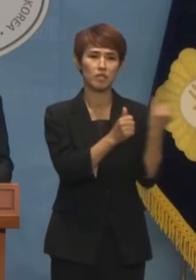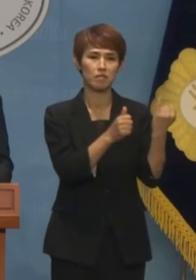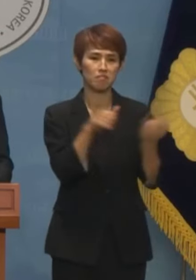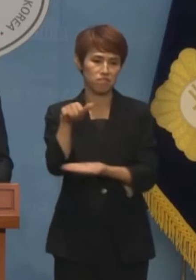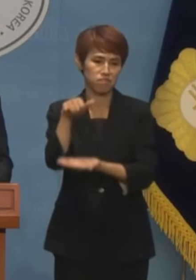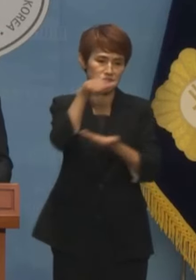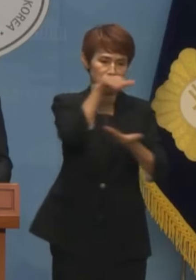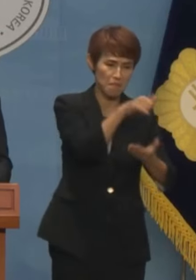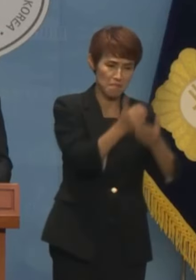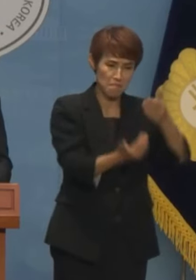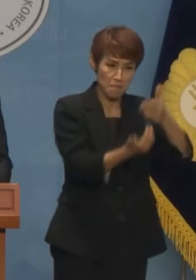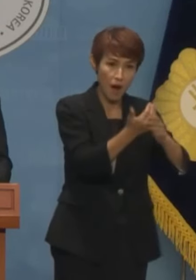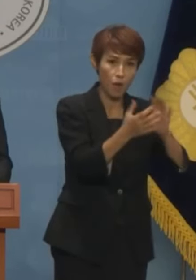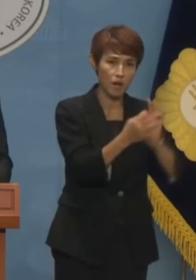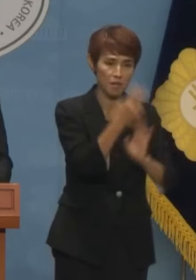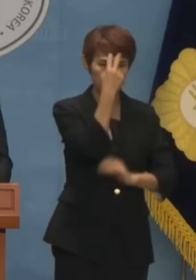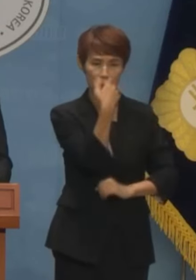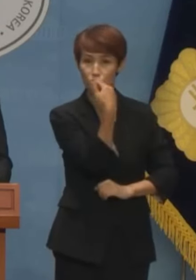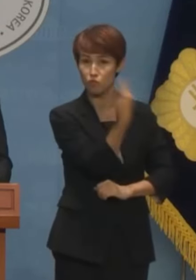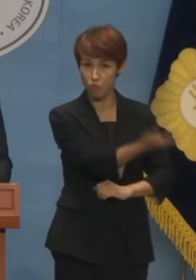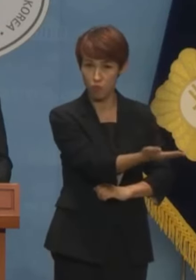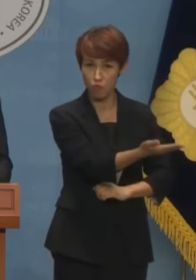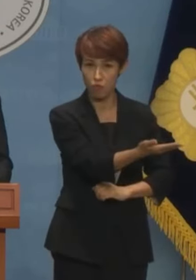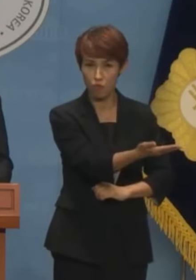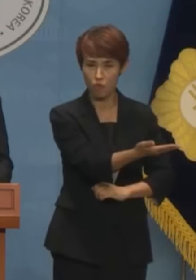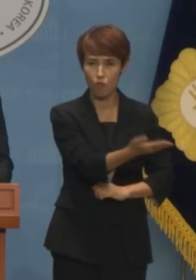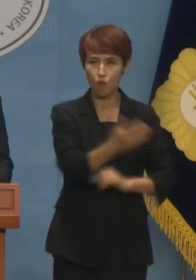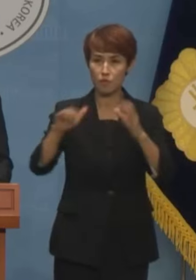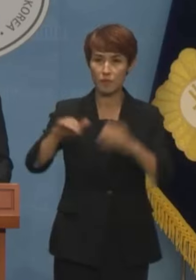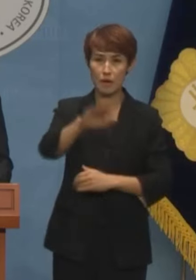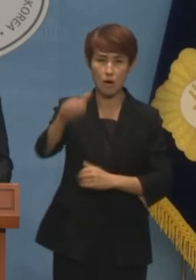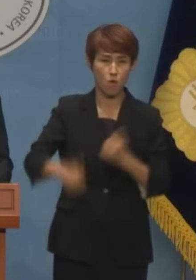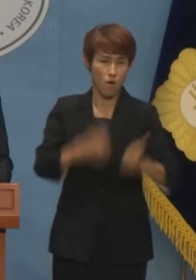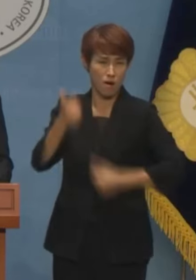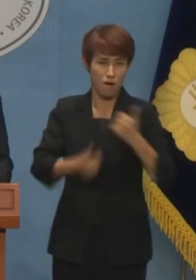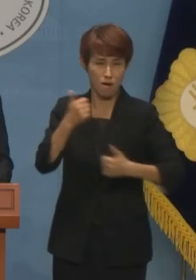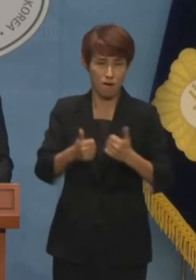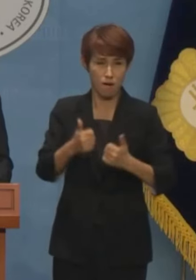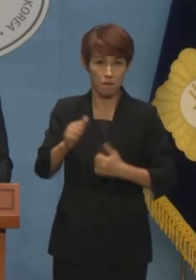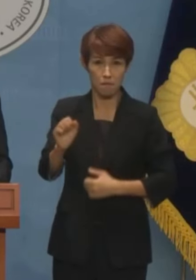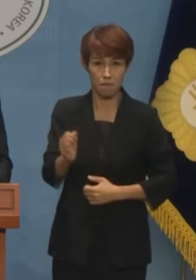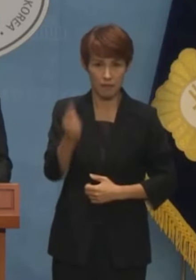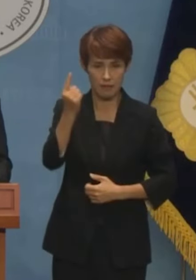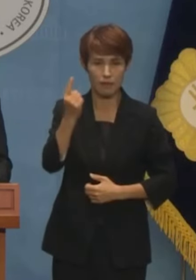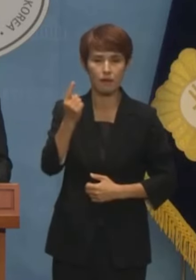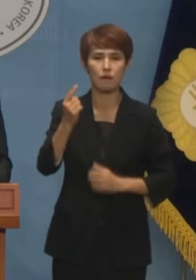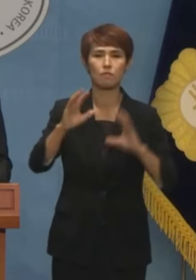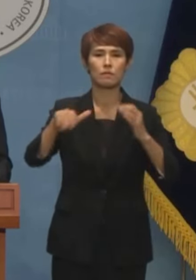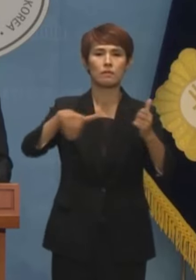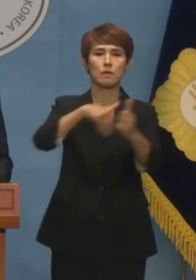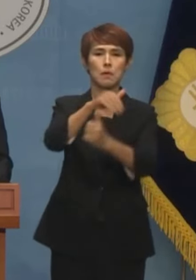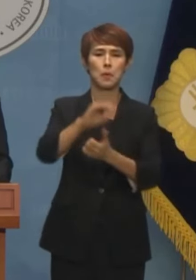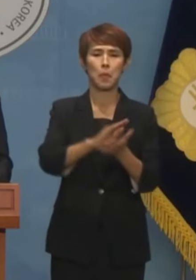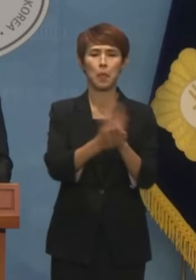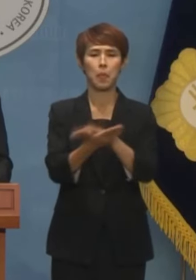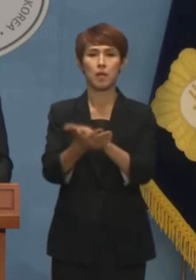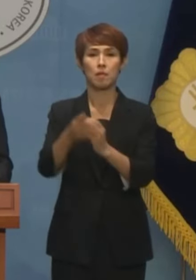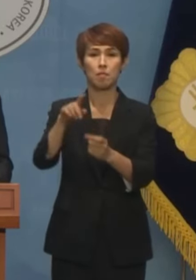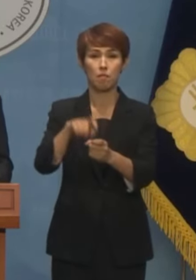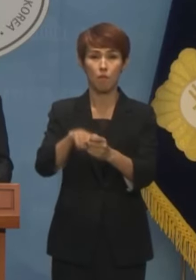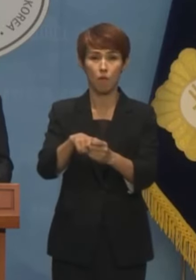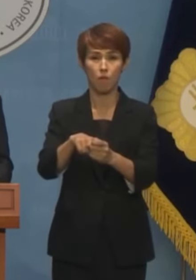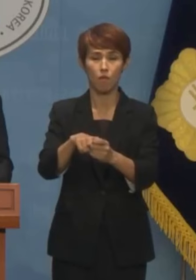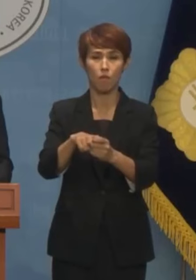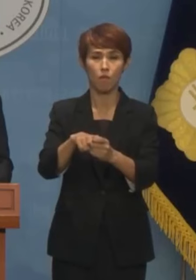사건에 면제부를 주면서 국민적 분노가 커지자 국면을 전환하기 위해 그동안